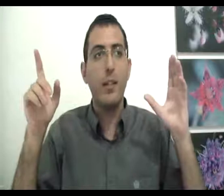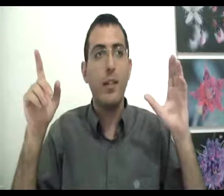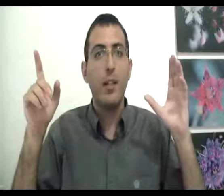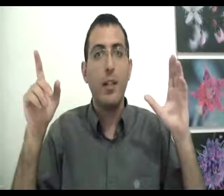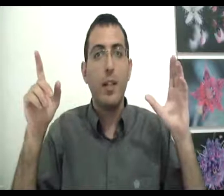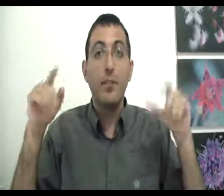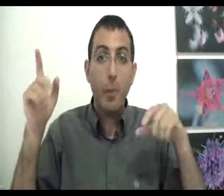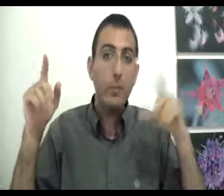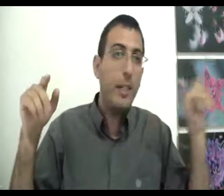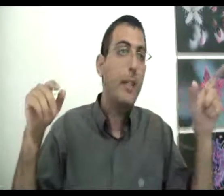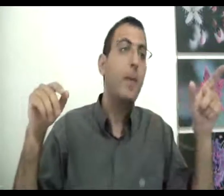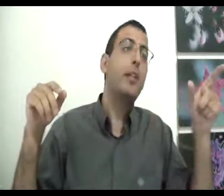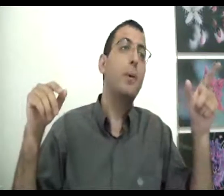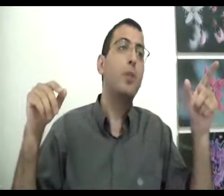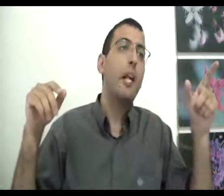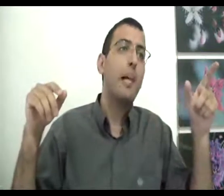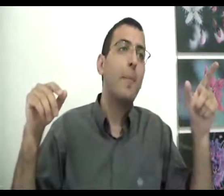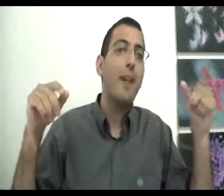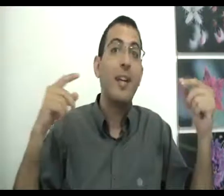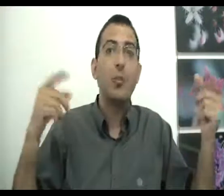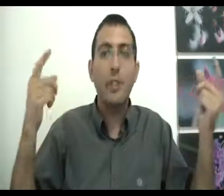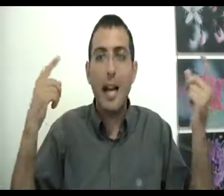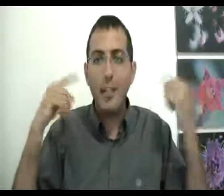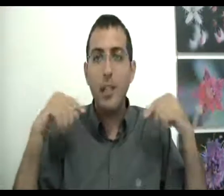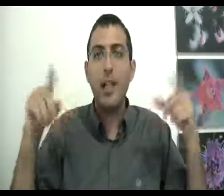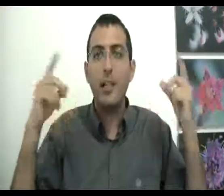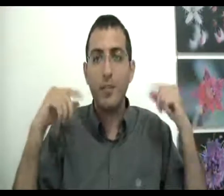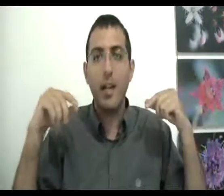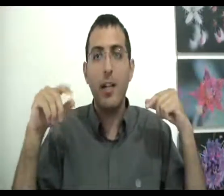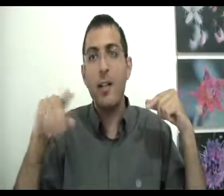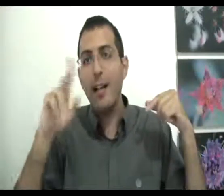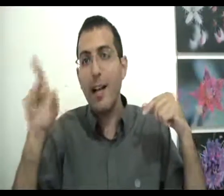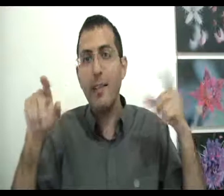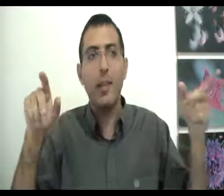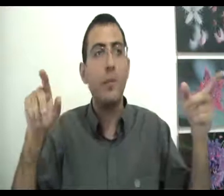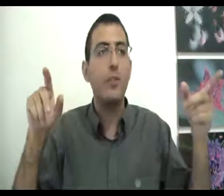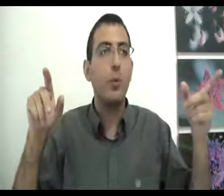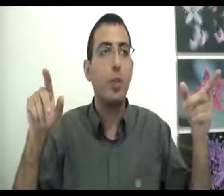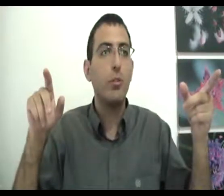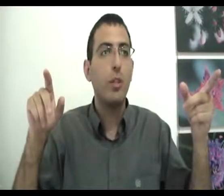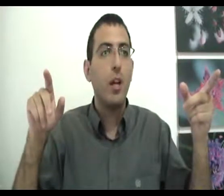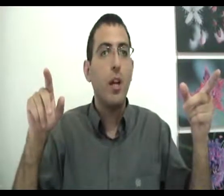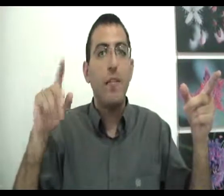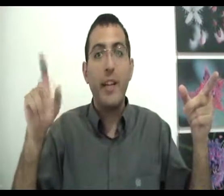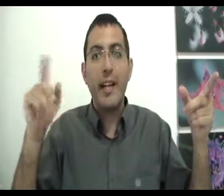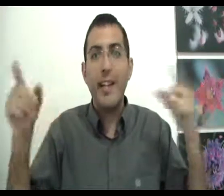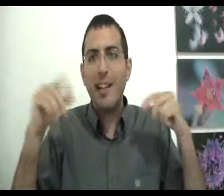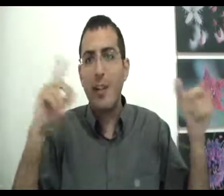ובו זמנית גם היית ברושלים אבל התודעה שלך חוותה רק את אחת מאפשרויות וכרגע אתה רק